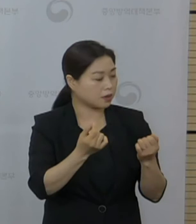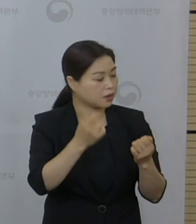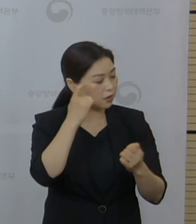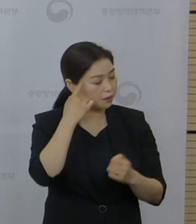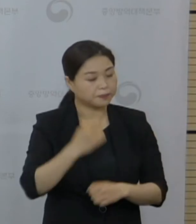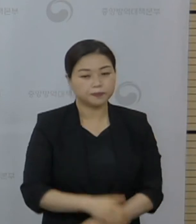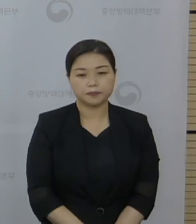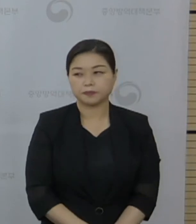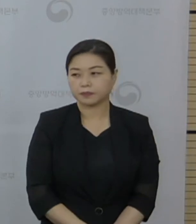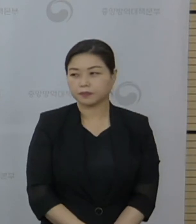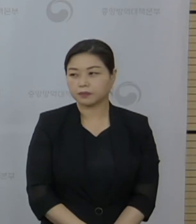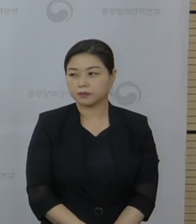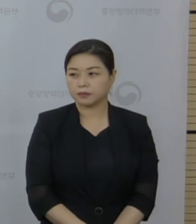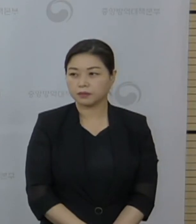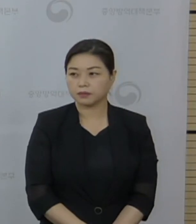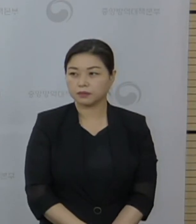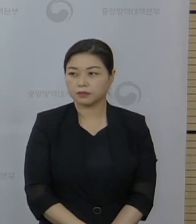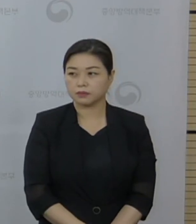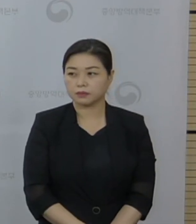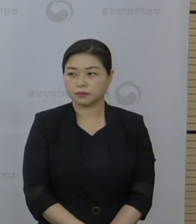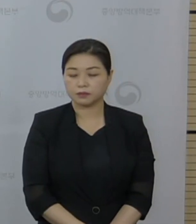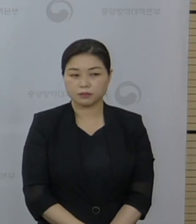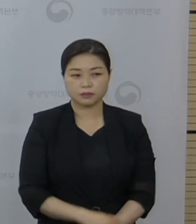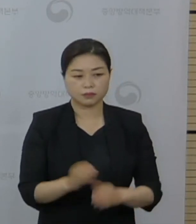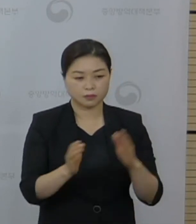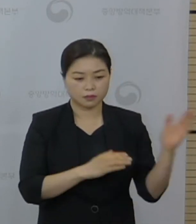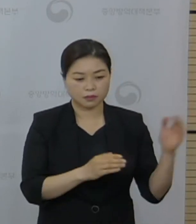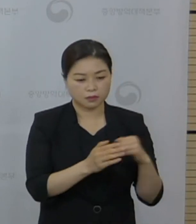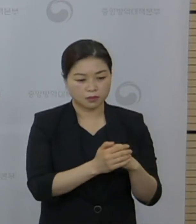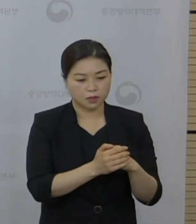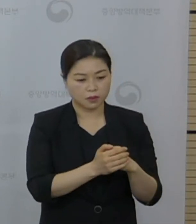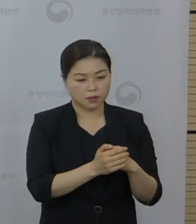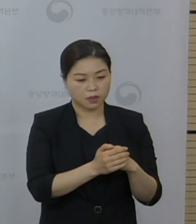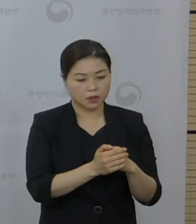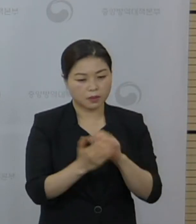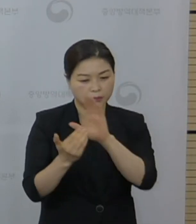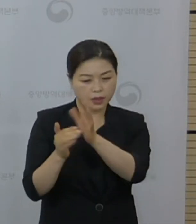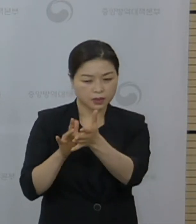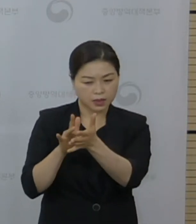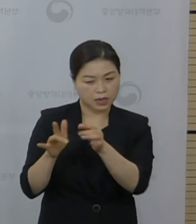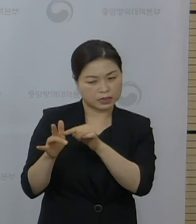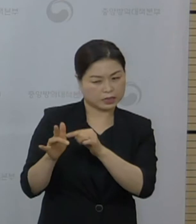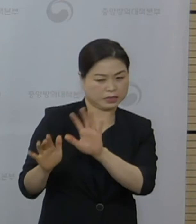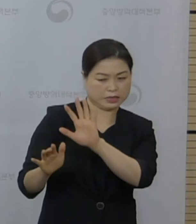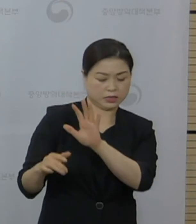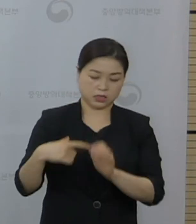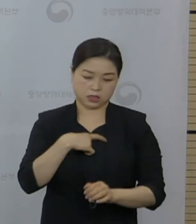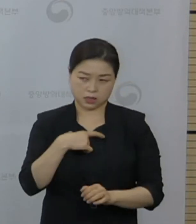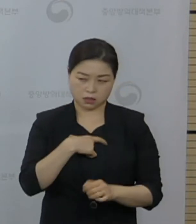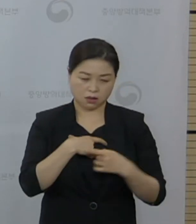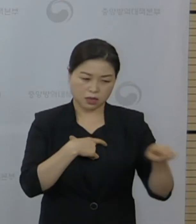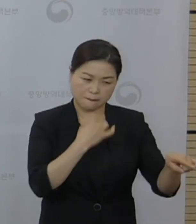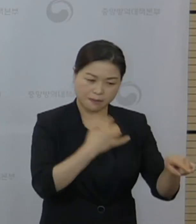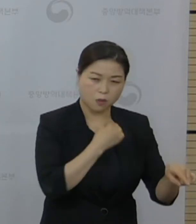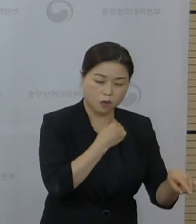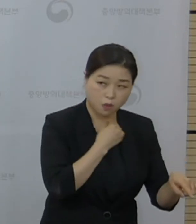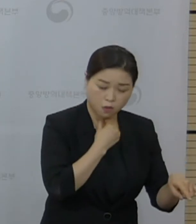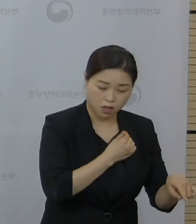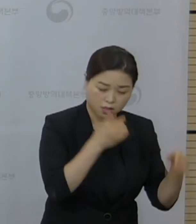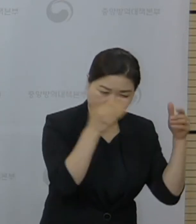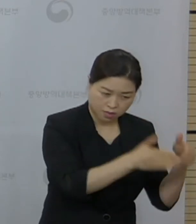특정 백신을 기피하거나 또 쏠린 현상이 있는 것에 대해서 질문 주셨습니다.